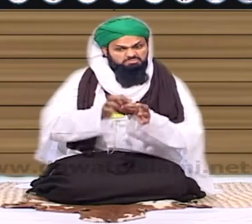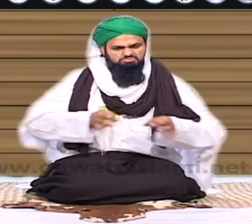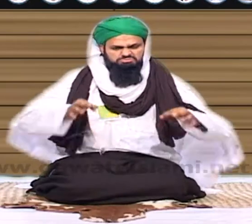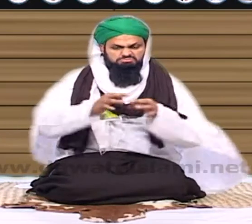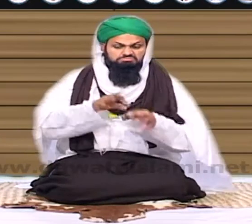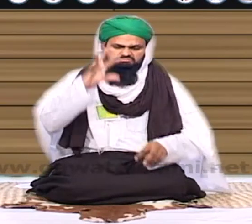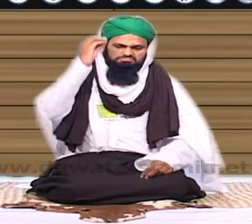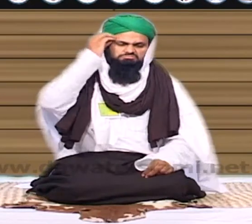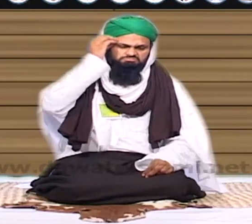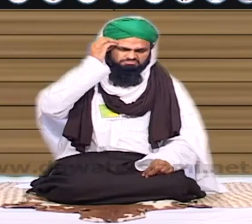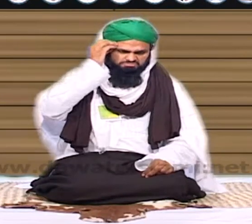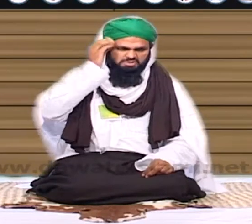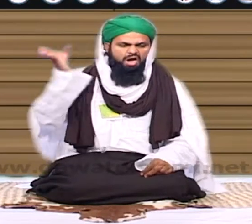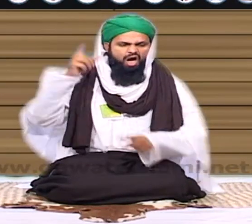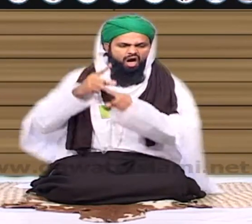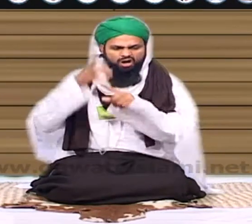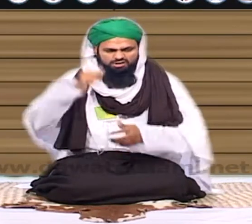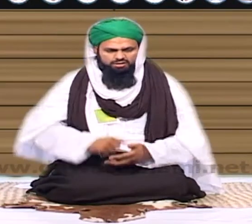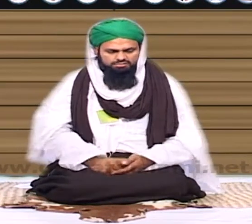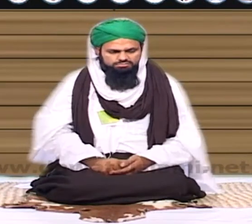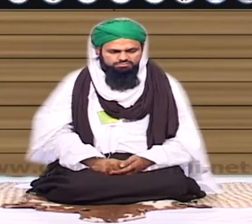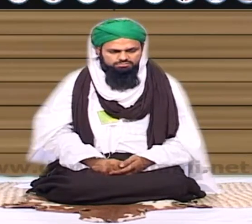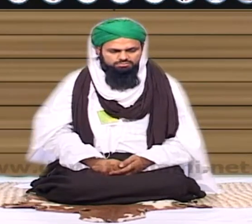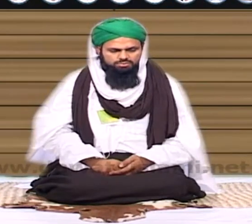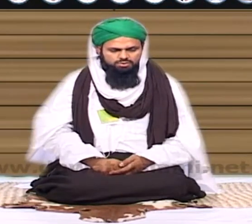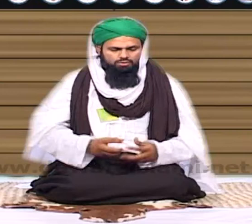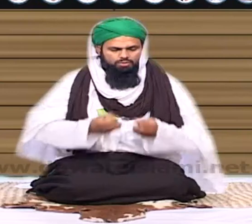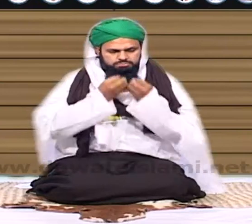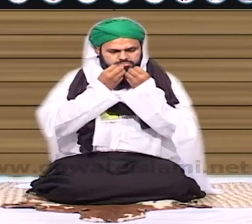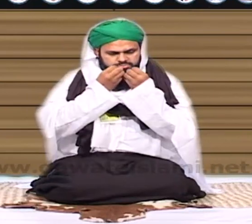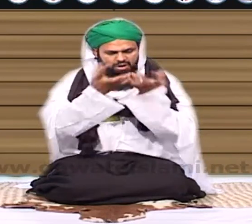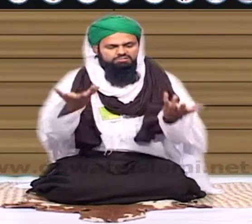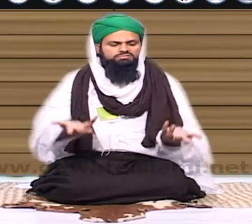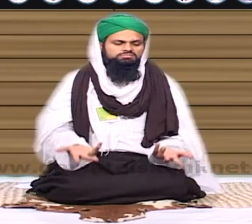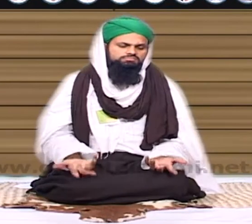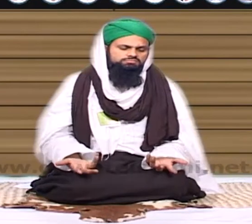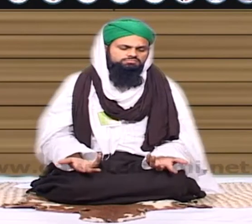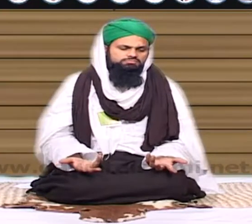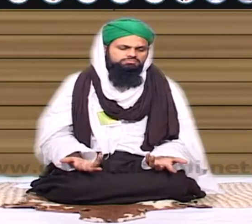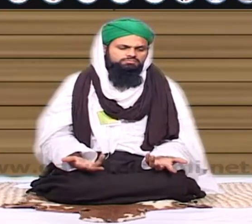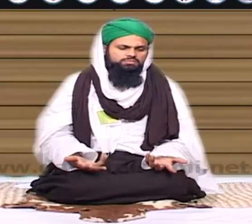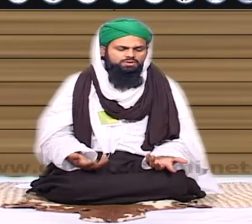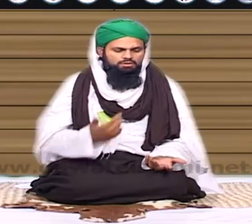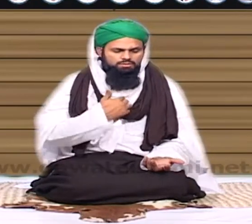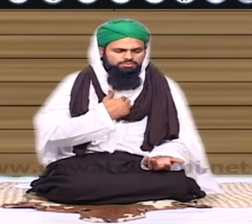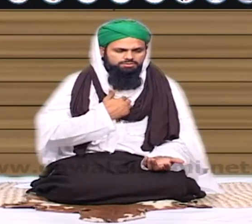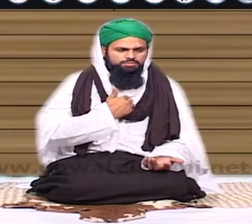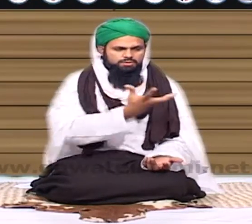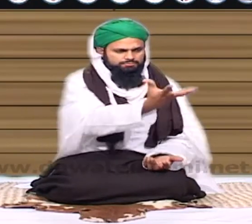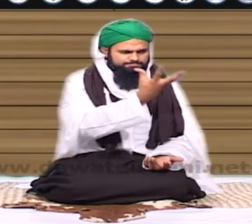سارے خاندان کو جانتا ہوں یہ کون ساتھ چا تو اس نے بھی میرے بارے میں تھوڑی بھڑا سنگا لی تو آپ نے بڑی شرافت سے وہ سن کر